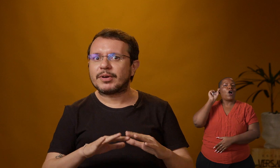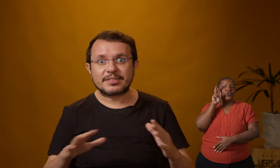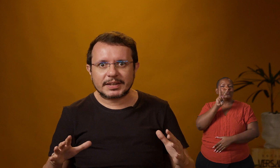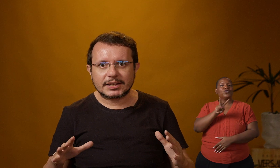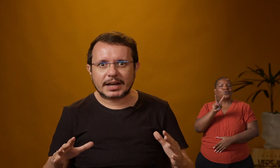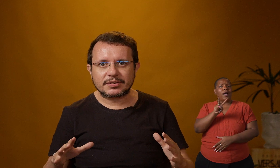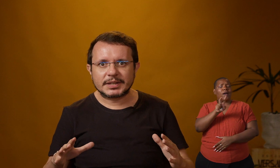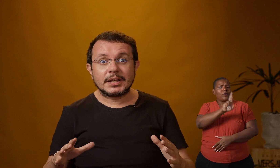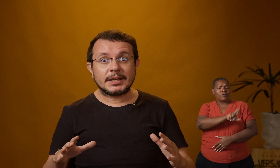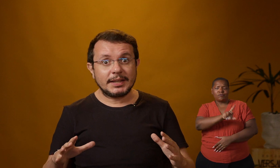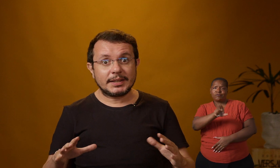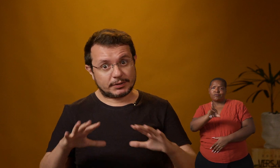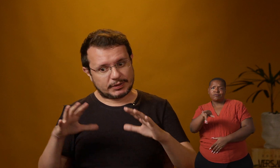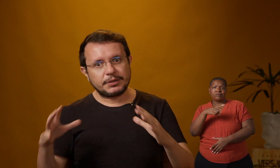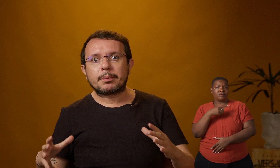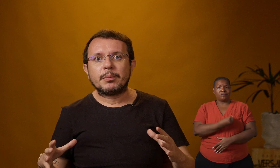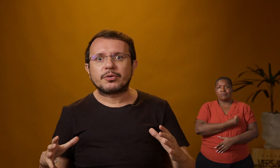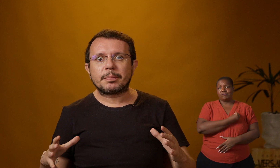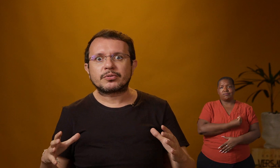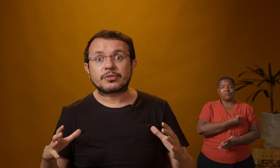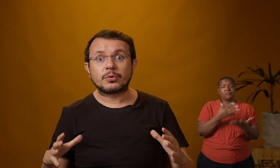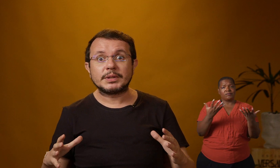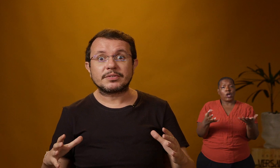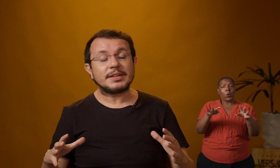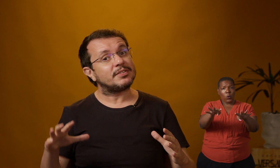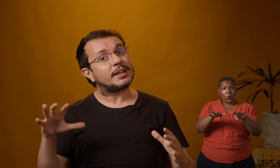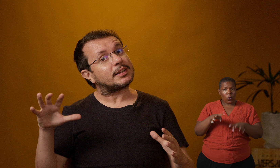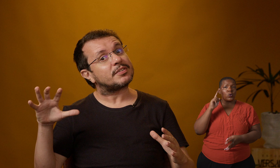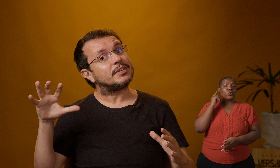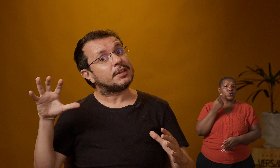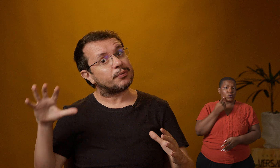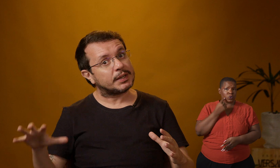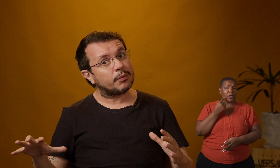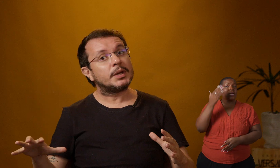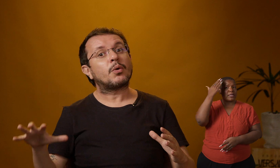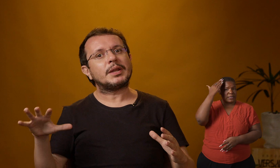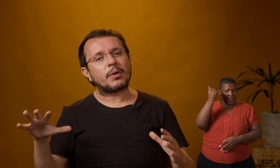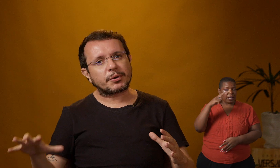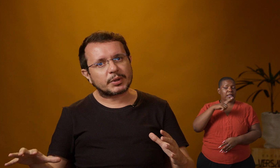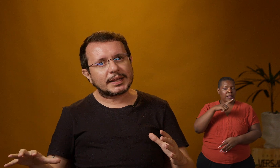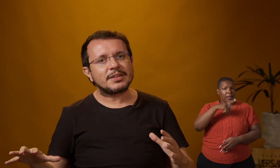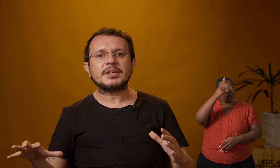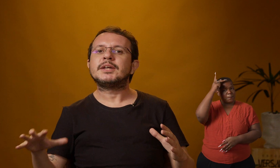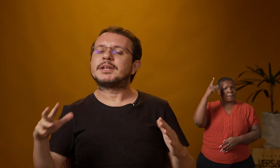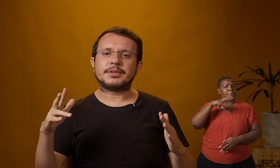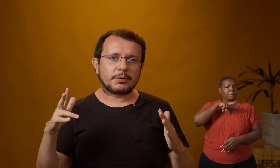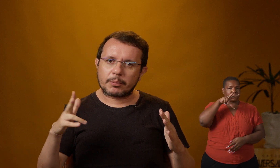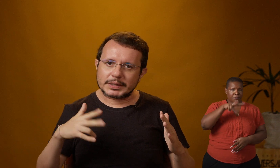diversas realidades. E, dentre o público de pessoas surdas, existem aquelas que se identificam com a língua portuguesa, que tem uma boa